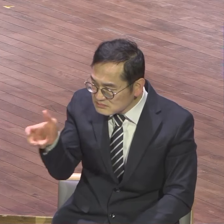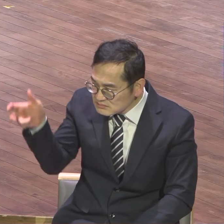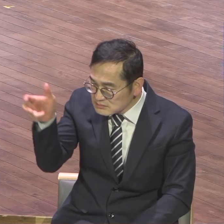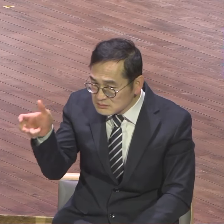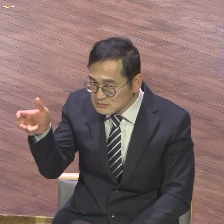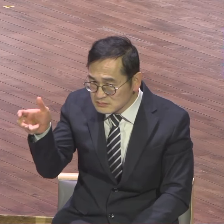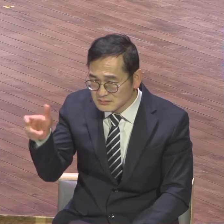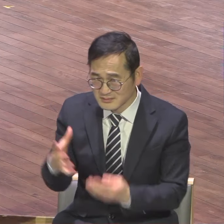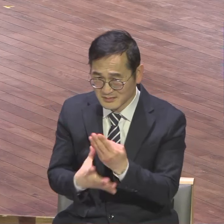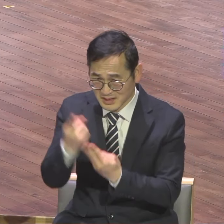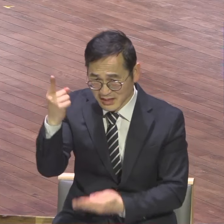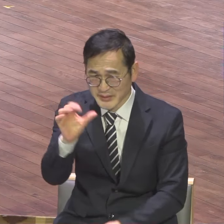그래서 교회가 다 박살이 난 거예요.